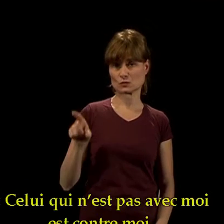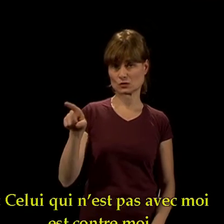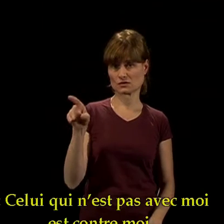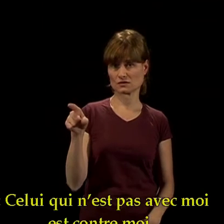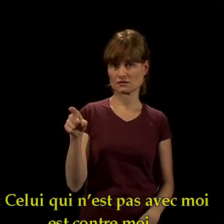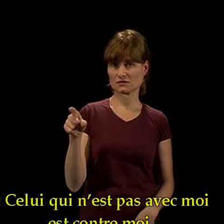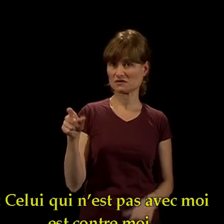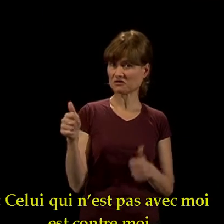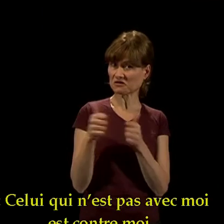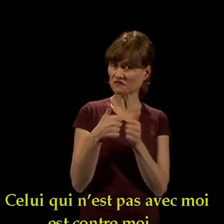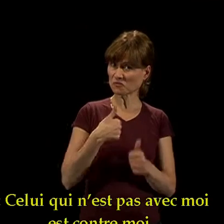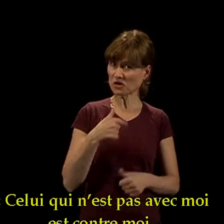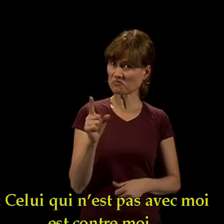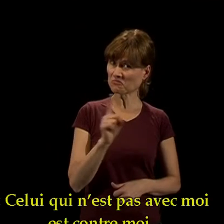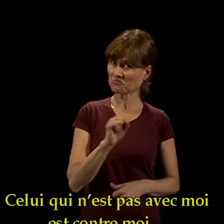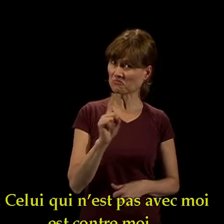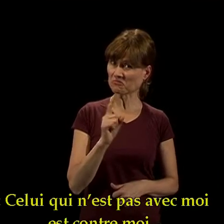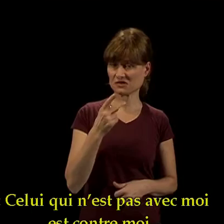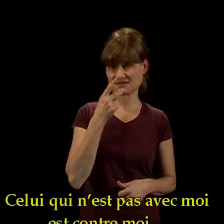Celui qui n'est pas avec moi est contre moi.